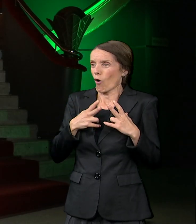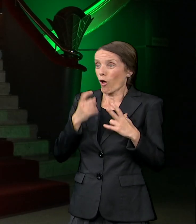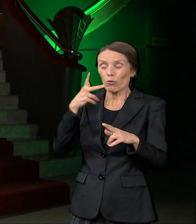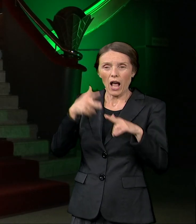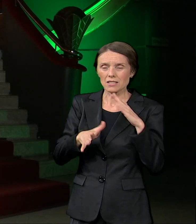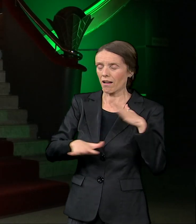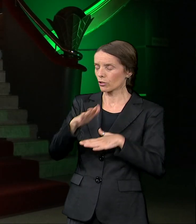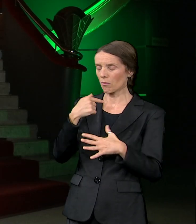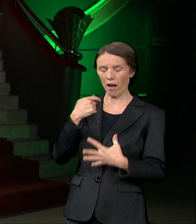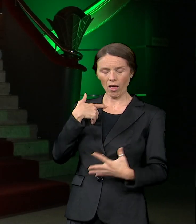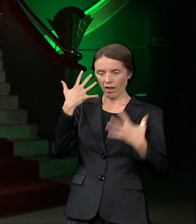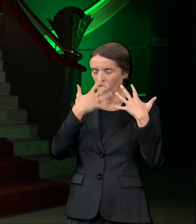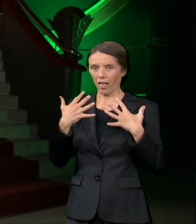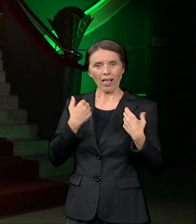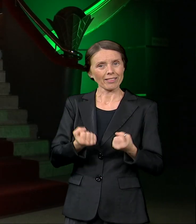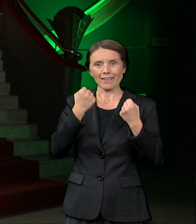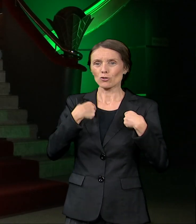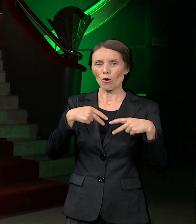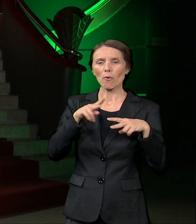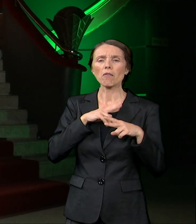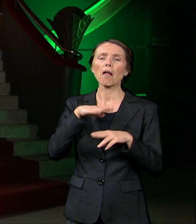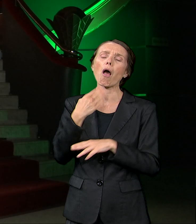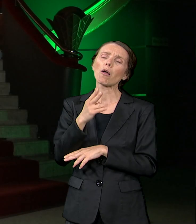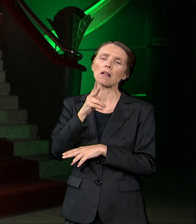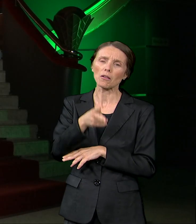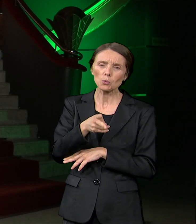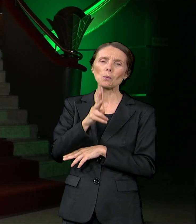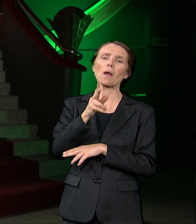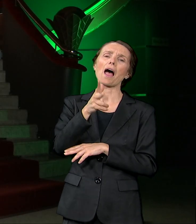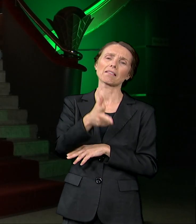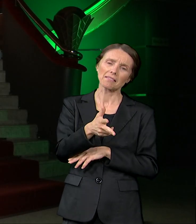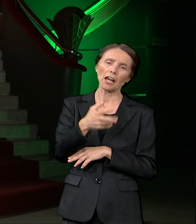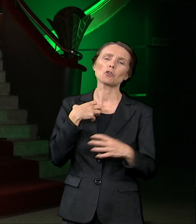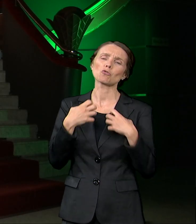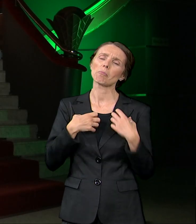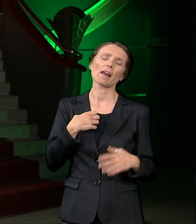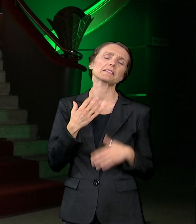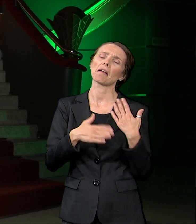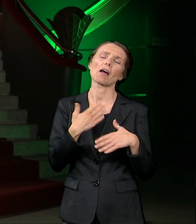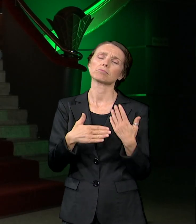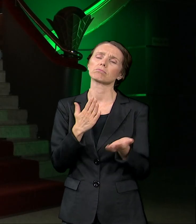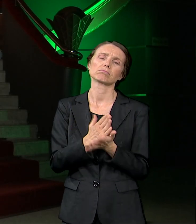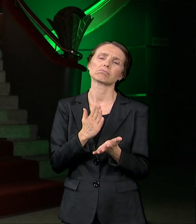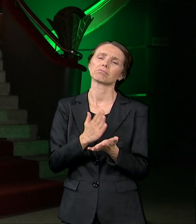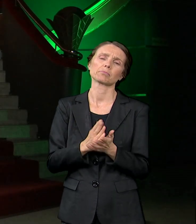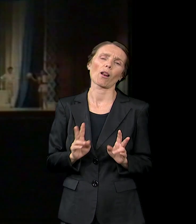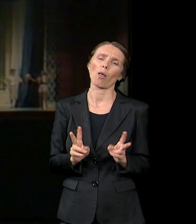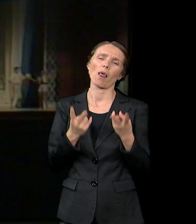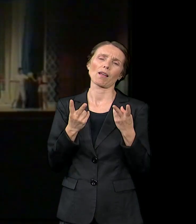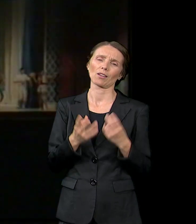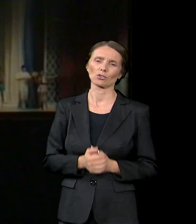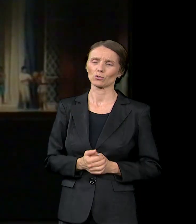se nisam pribrala. Već druga predstava, treća, i one dalje su bile mnogo drugačije.